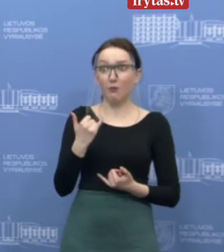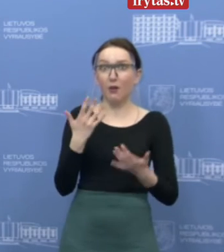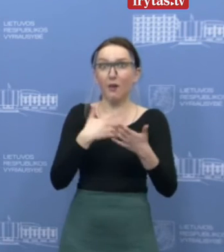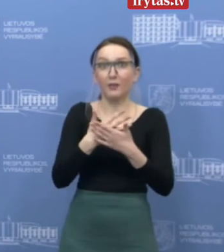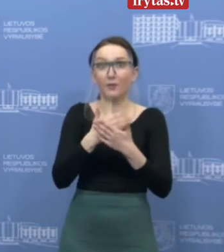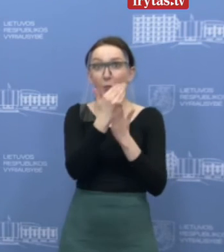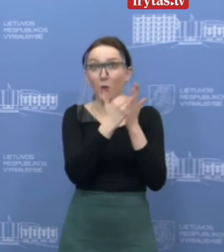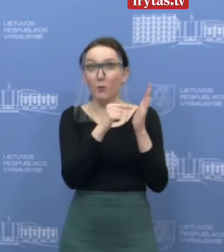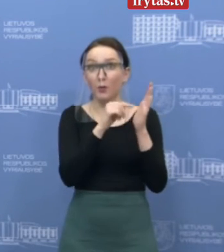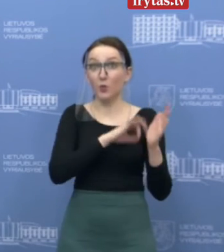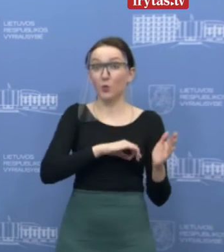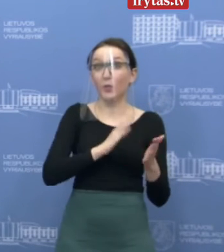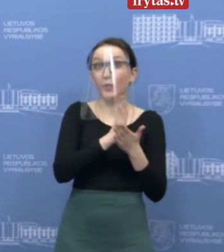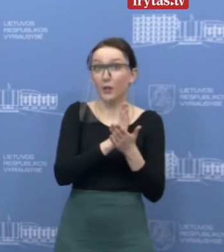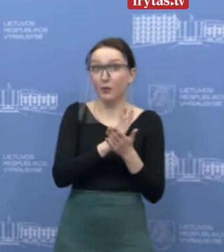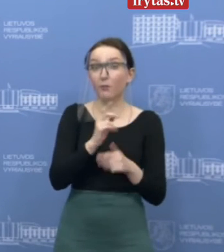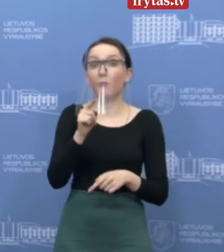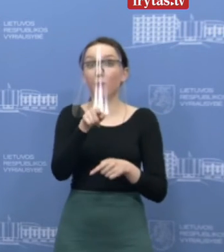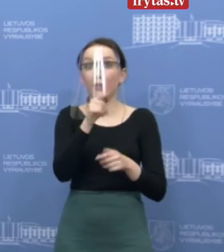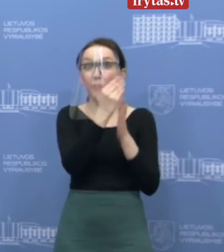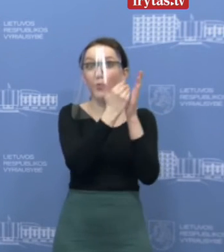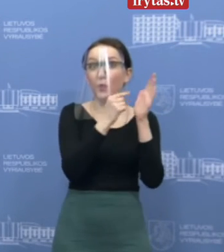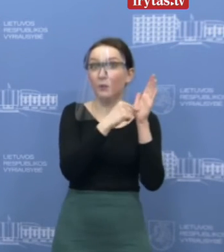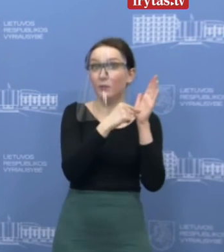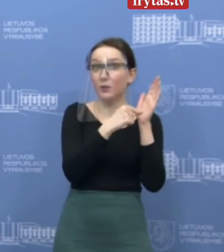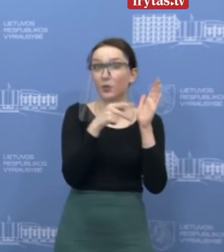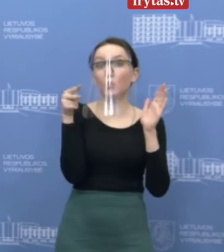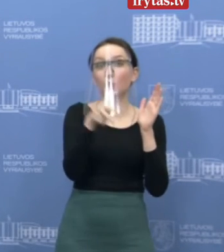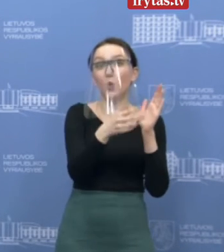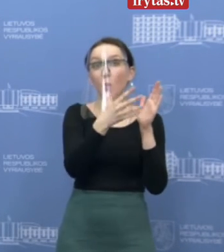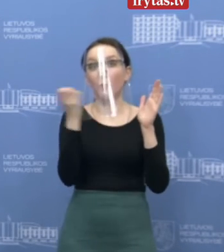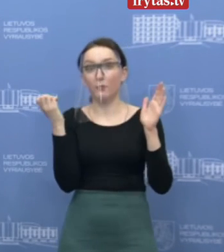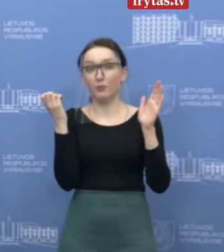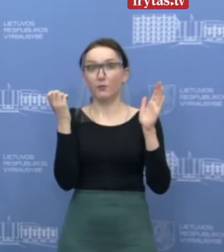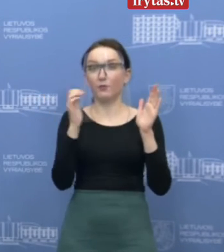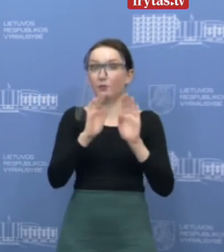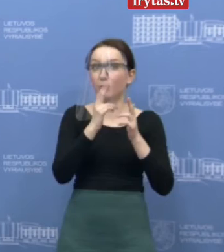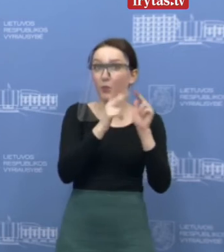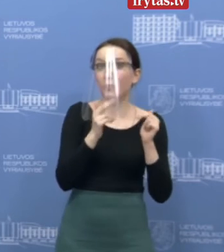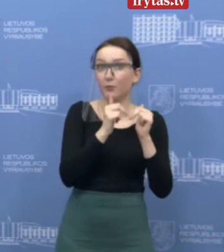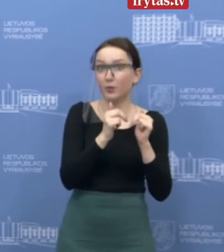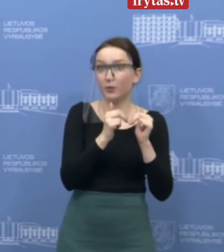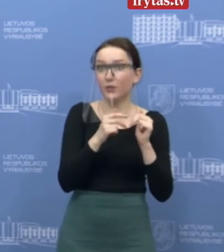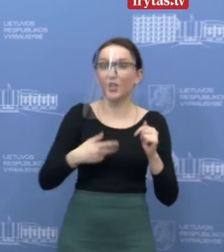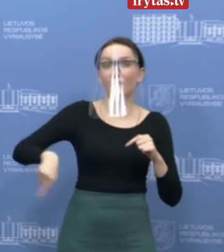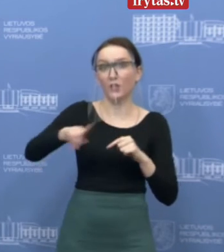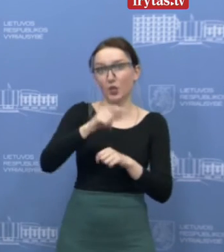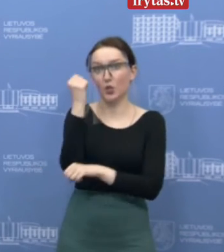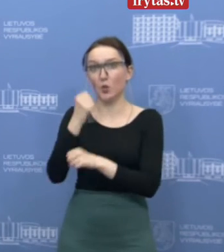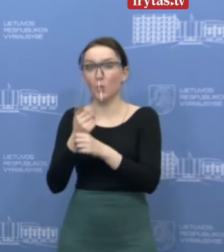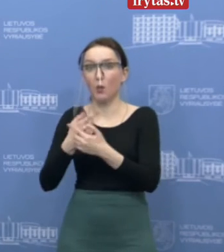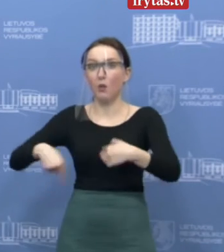naudoja su šitą programėlį. Tai šio momentu programėlė turi 2,5 tūkstančio persisintimų, iš jų yra būtent